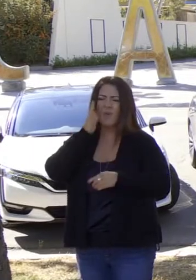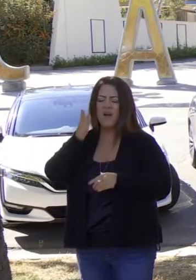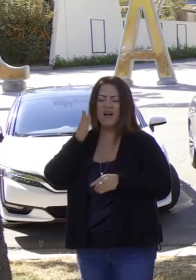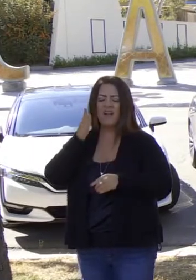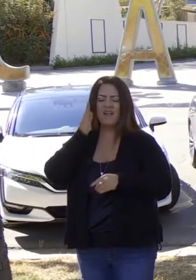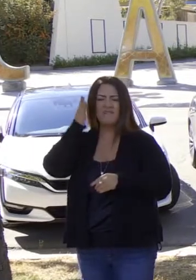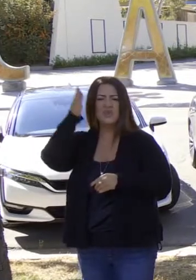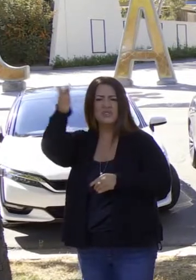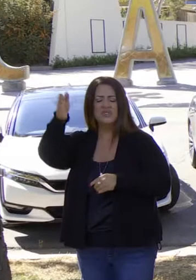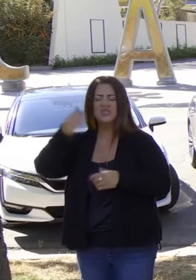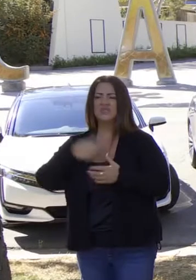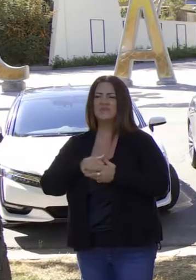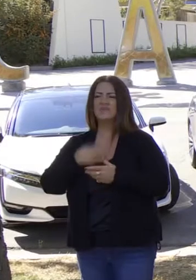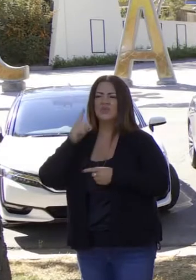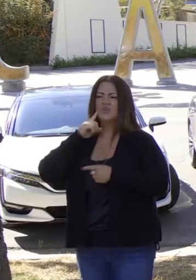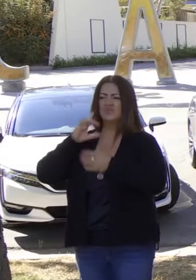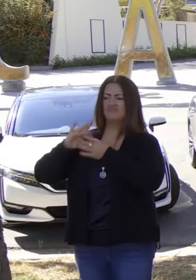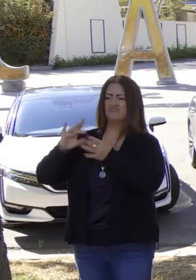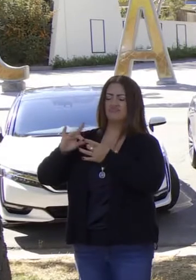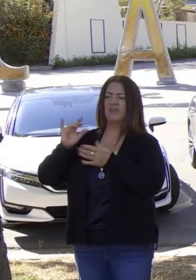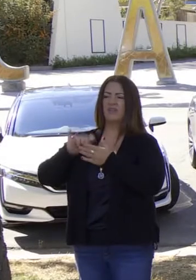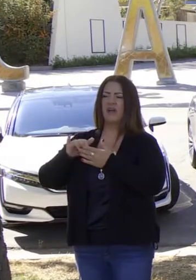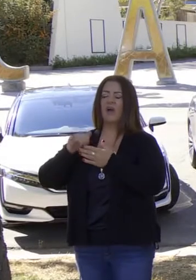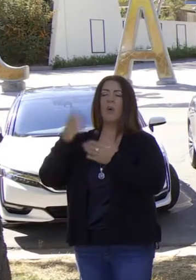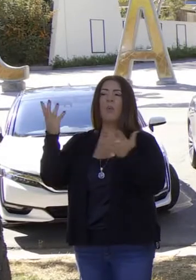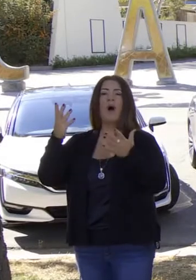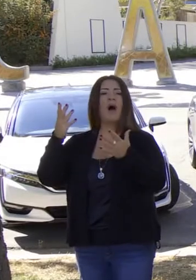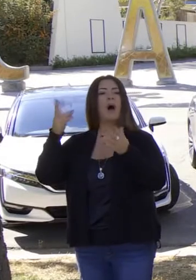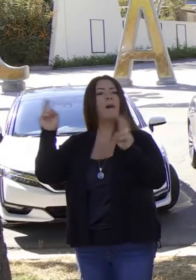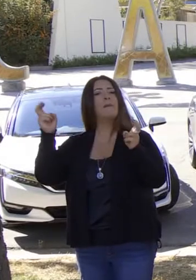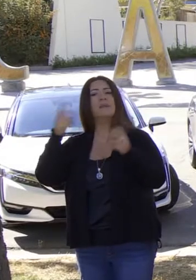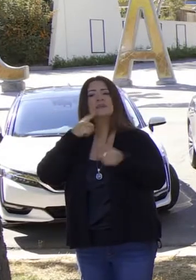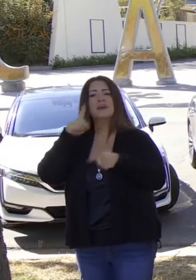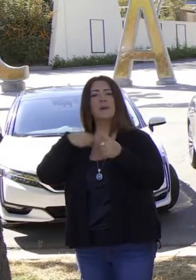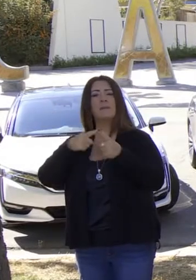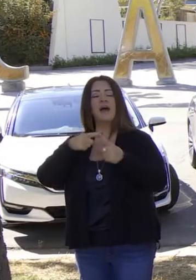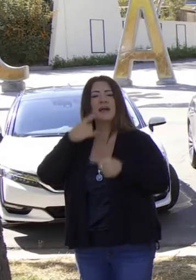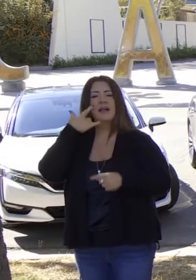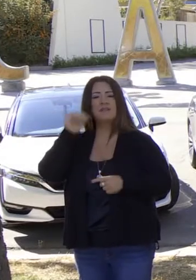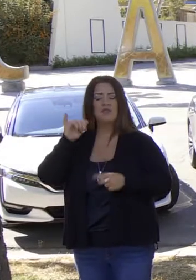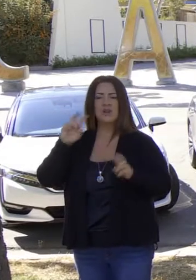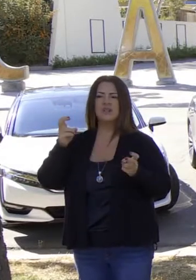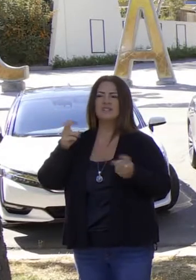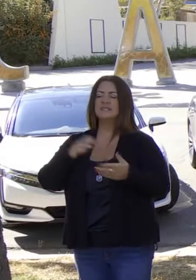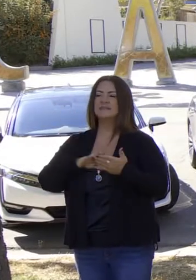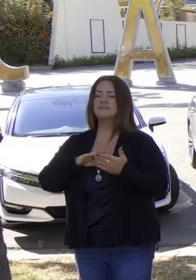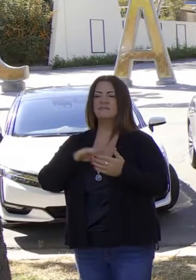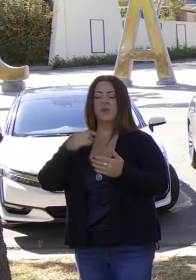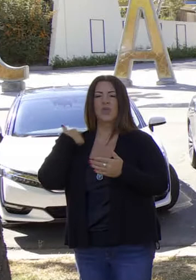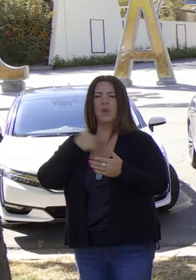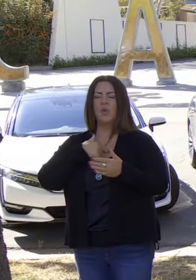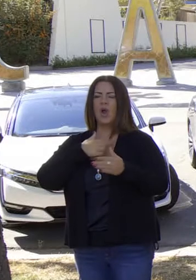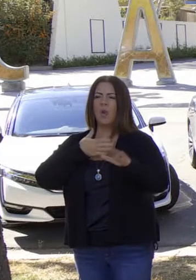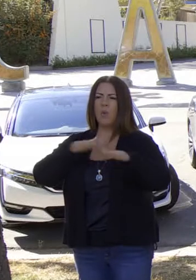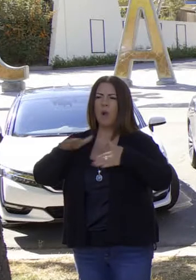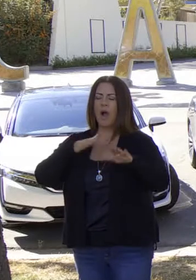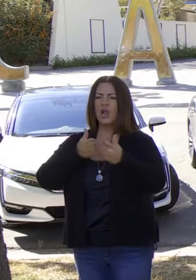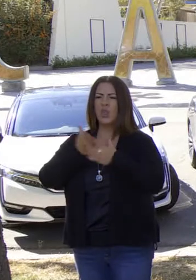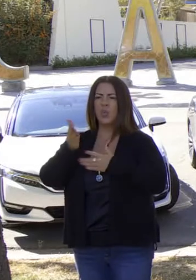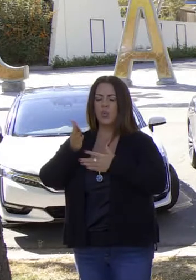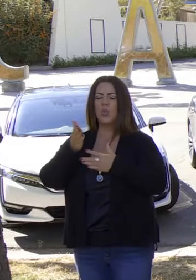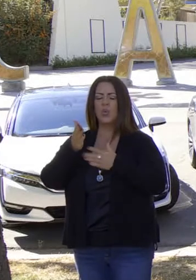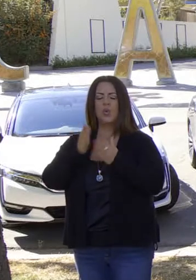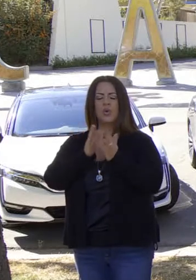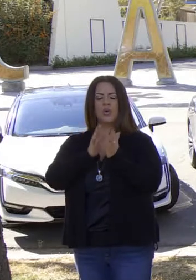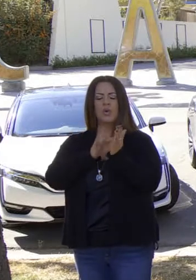futuro. Oí a un erudito describir a California en pasado como un paseo